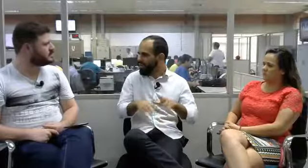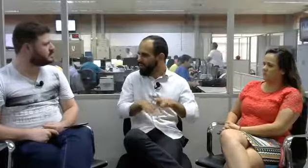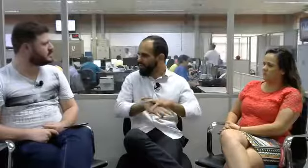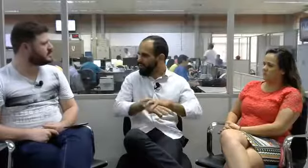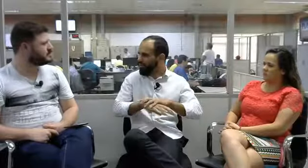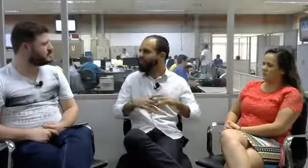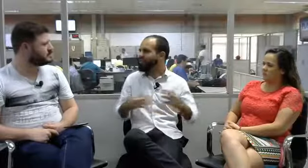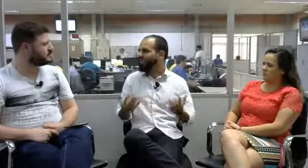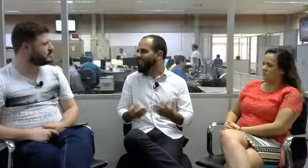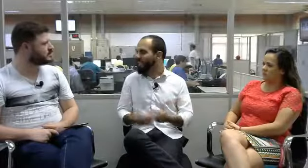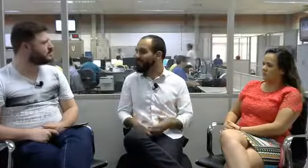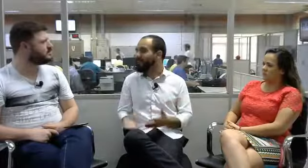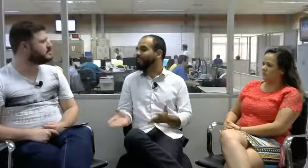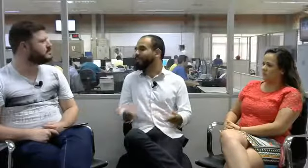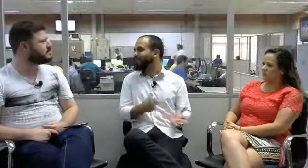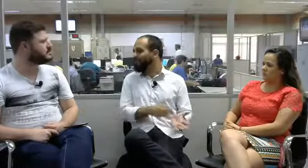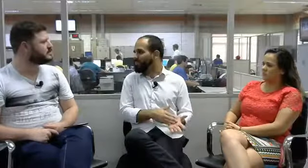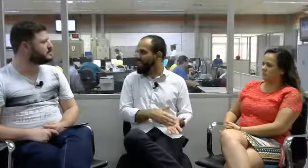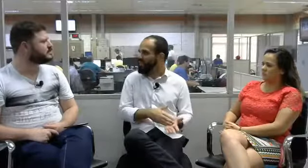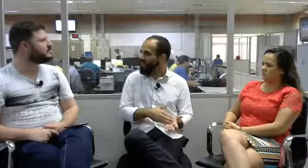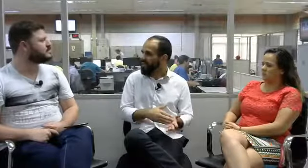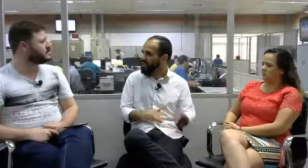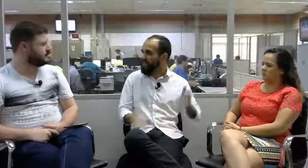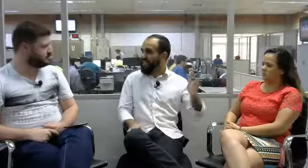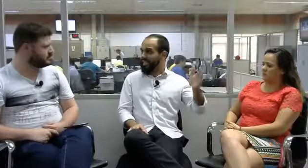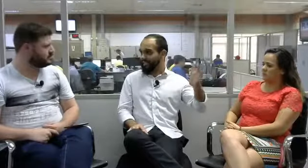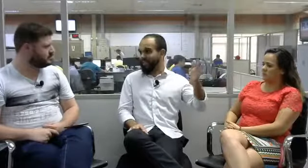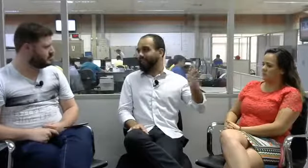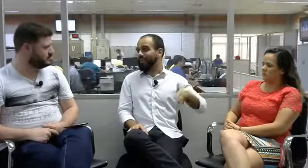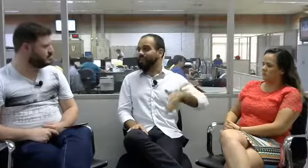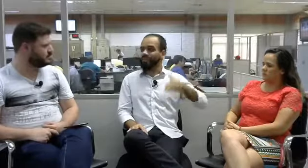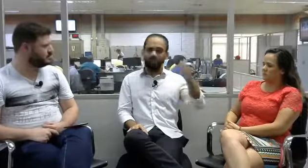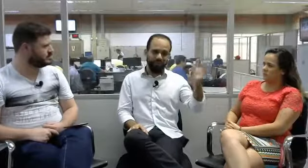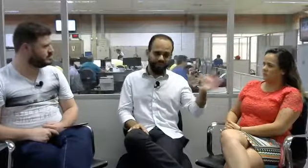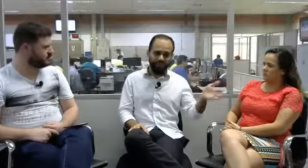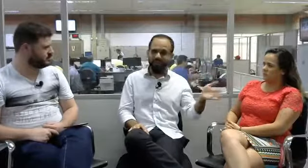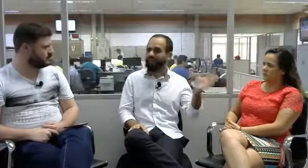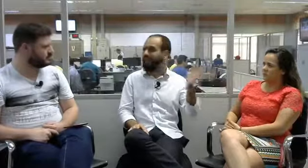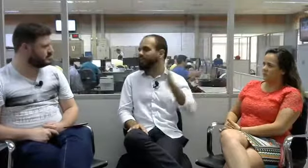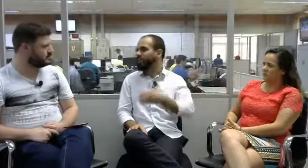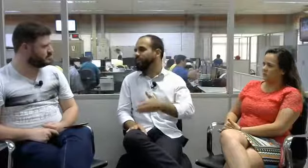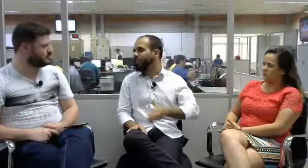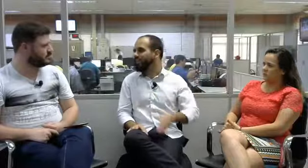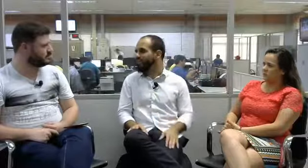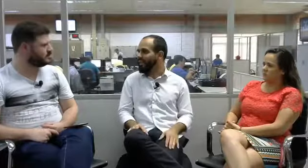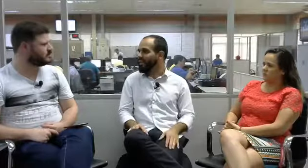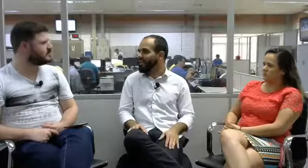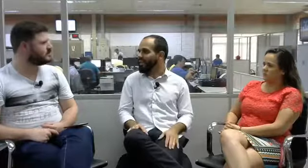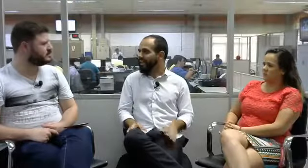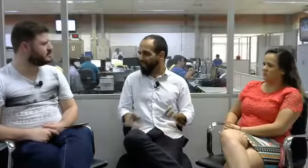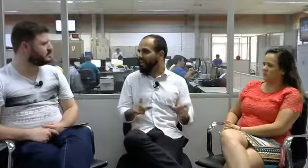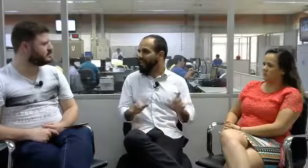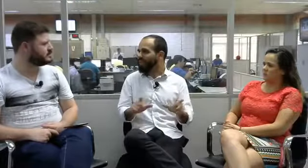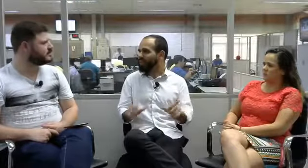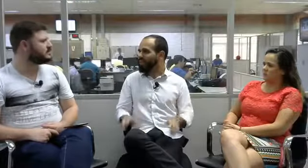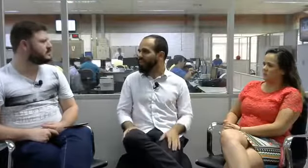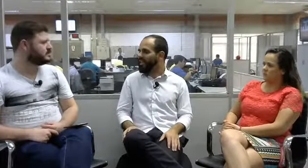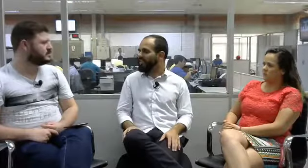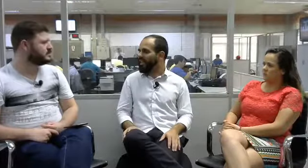Toda a sociedade precisa passar, então, por uma revisão nesses 10 anos de 2006 a 2016. Era o prazo que o decreto dava,